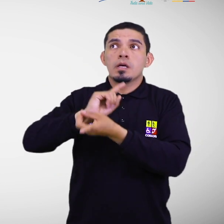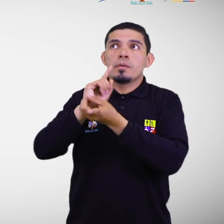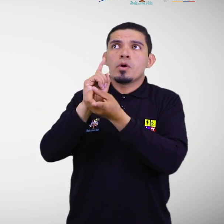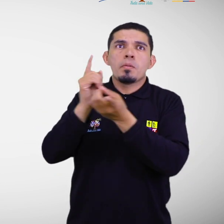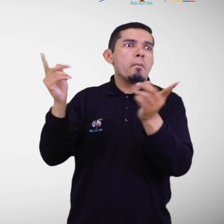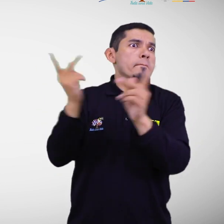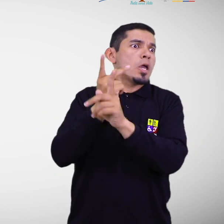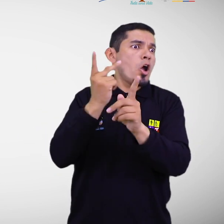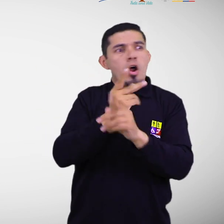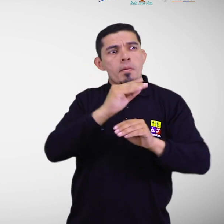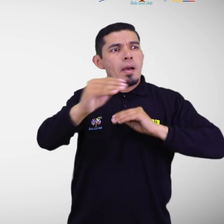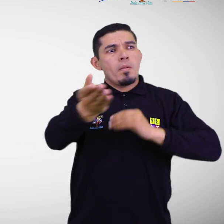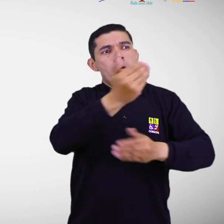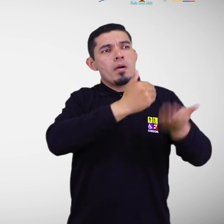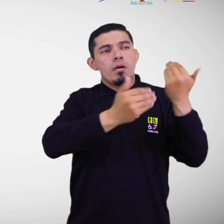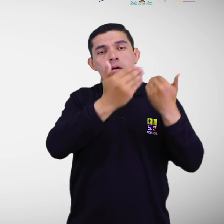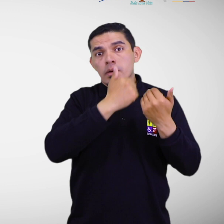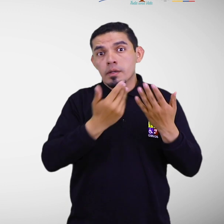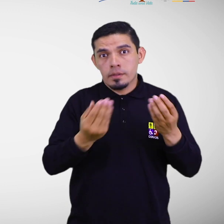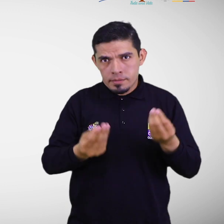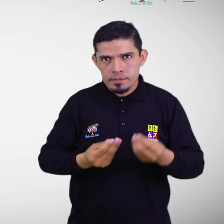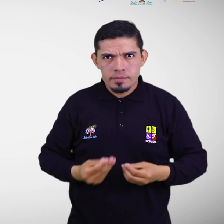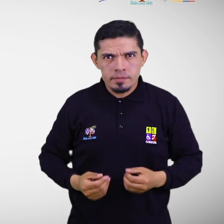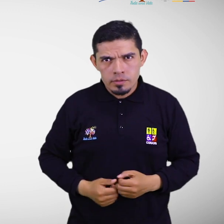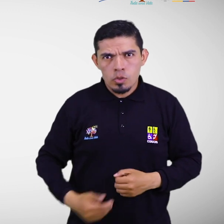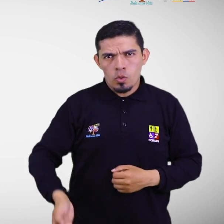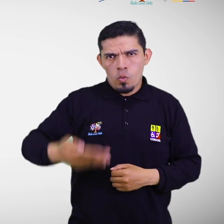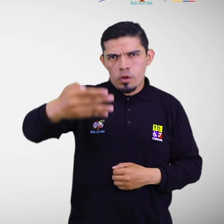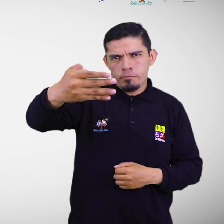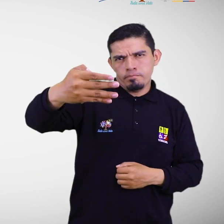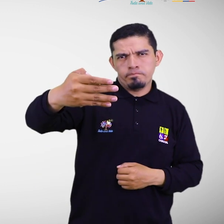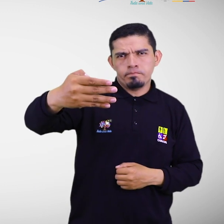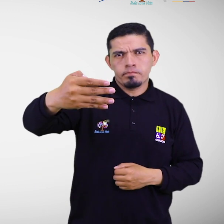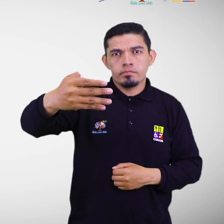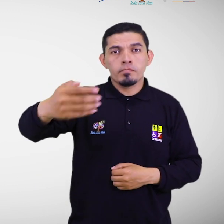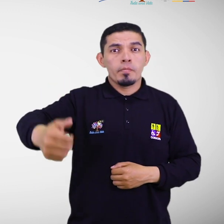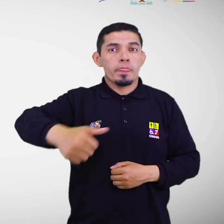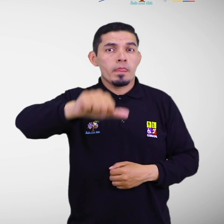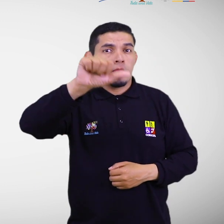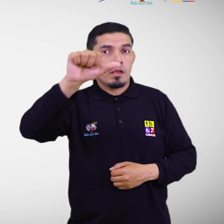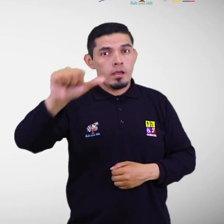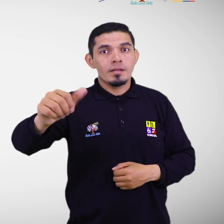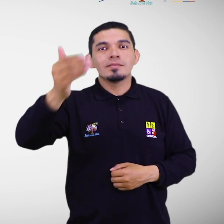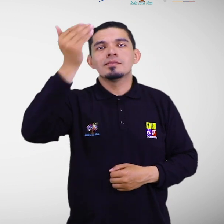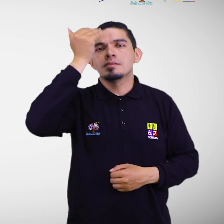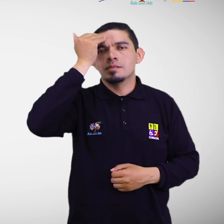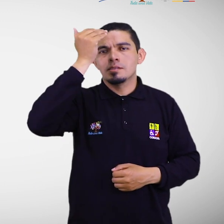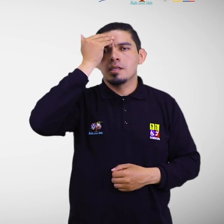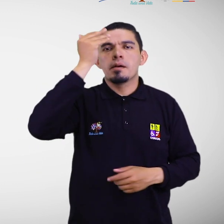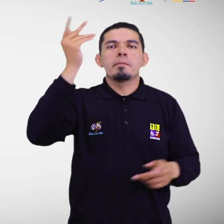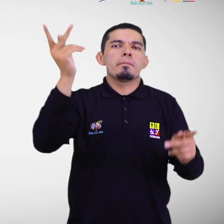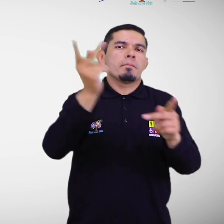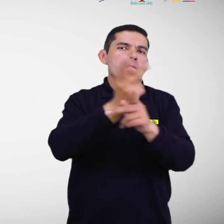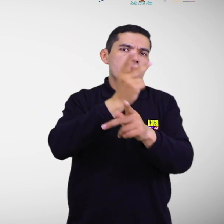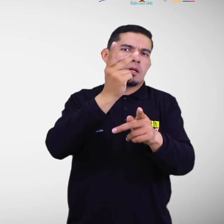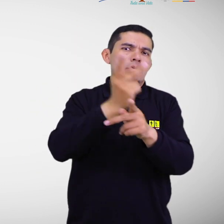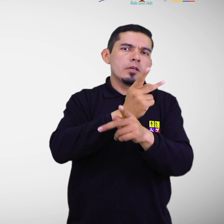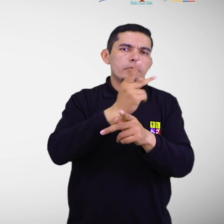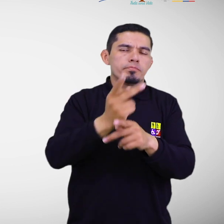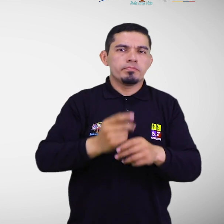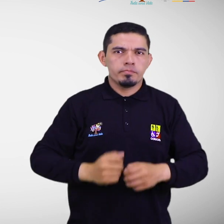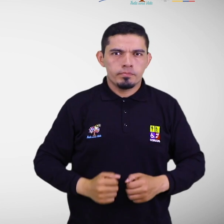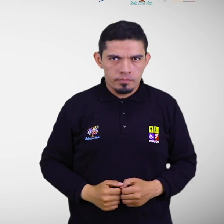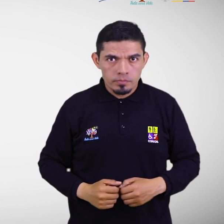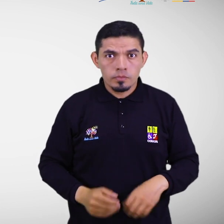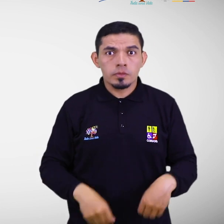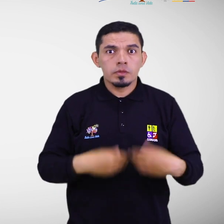Se establecen acciones sobre la base de cuatro componentes. a. Conocimiento del riesgo. Implementar mecanismos